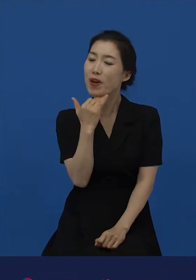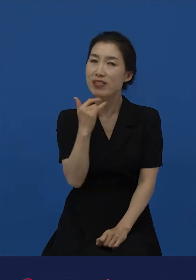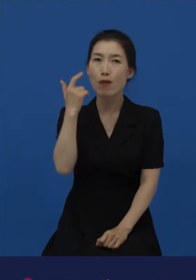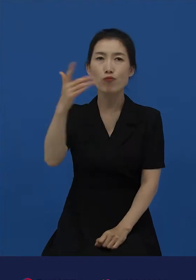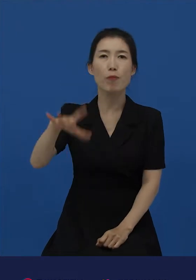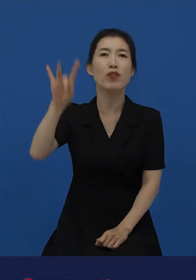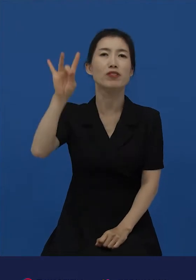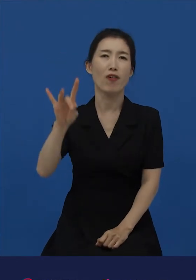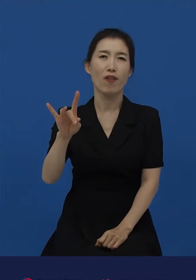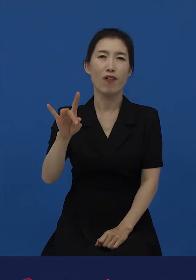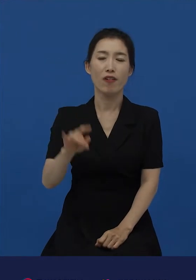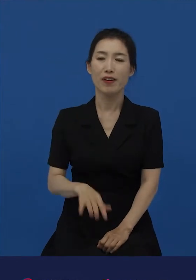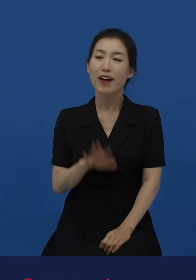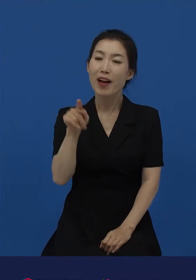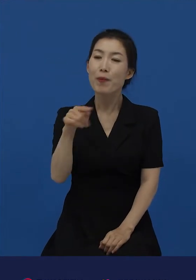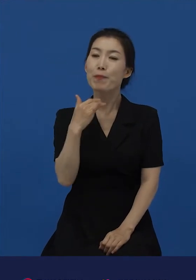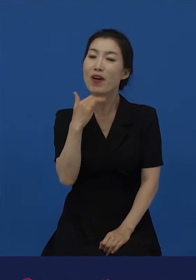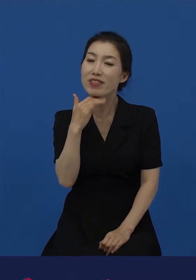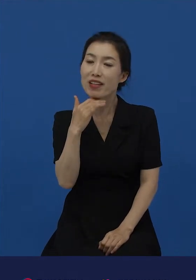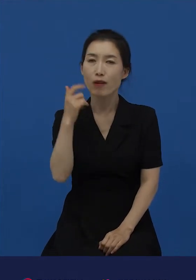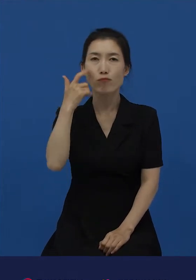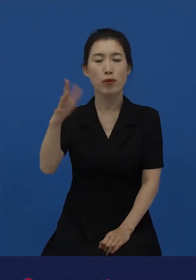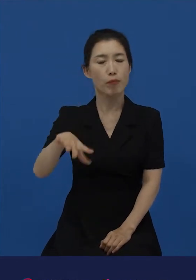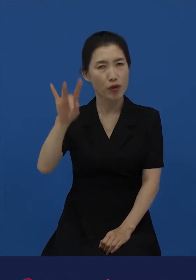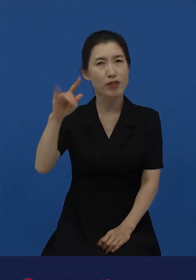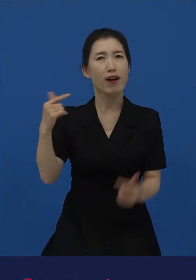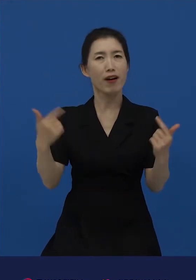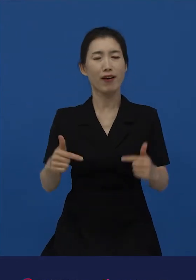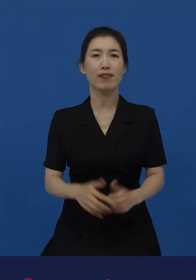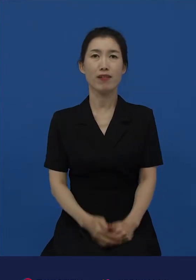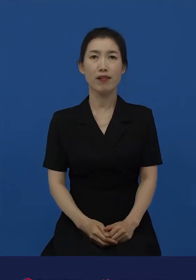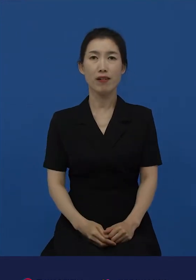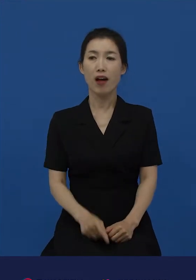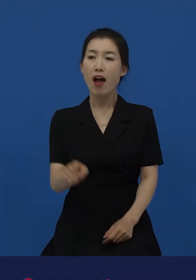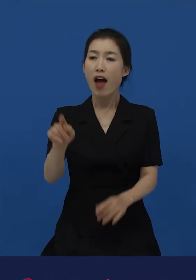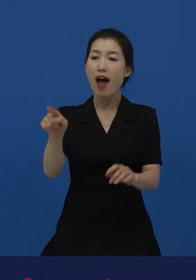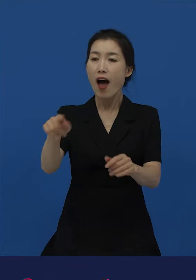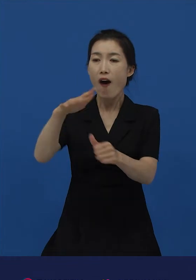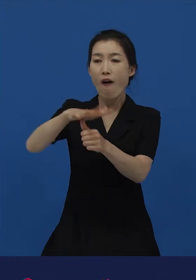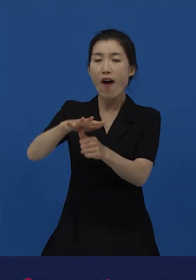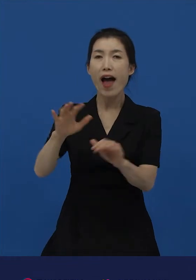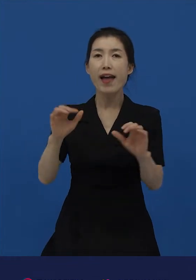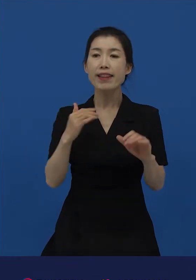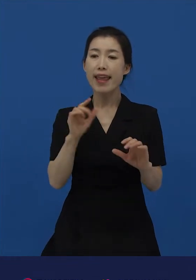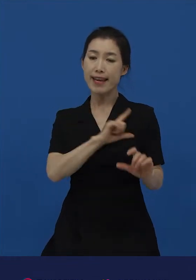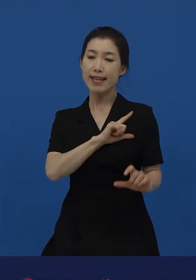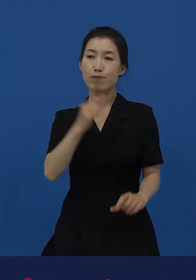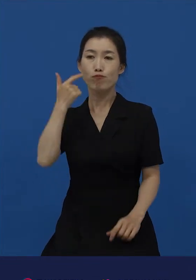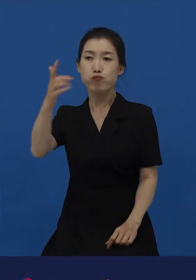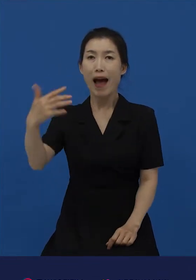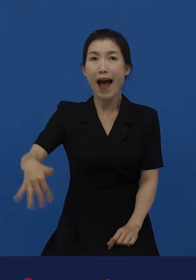시작합니다. 몇 살이니? 이렇게 말입니다. 아이들의 이름을 묻기도 전에 나이를 묻는 것이 그렇게